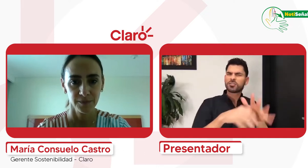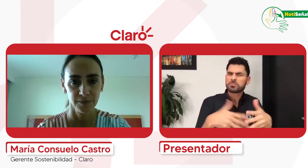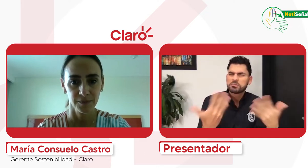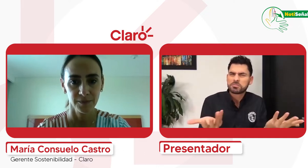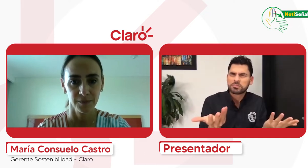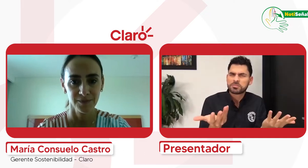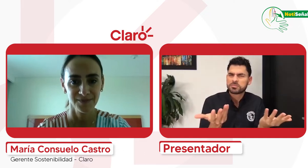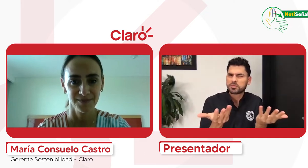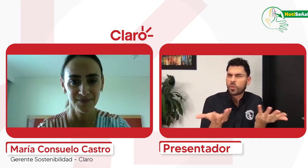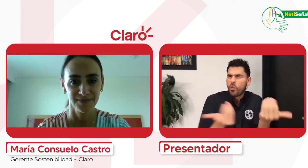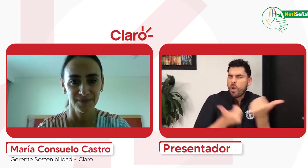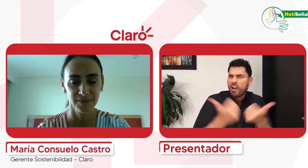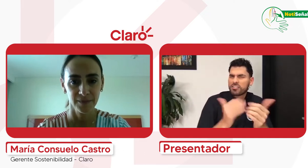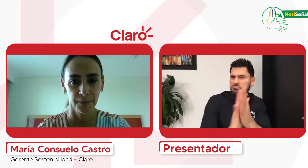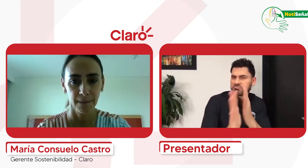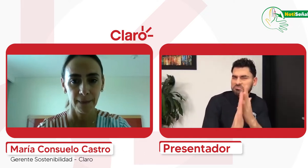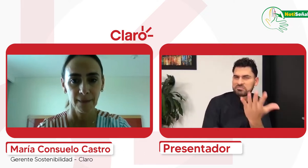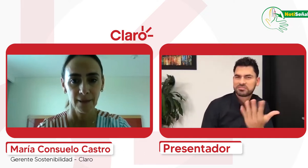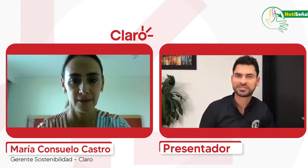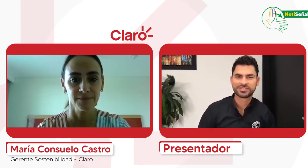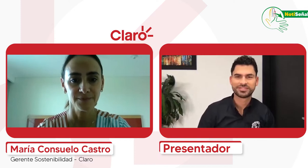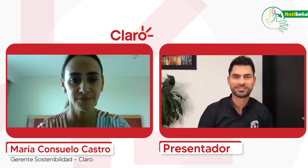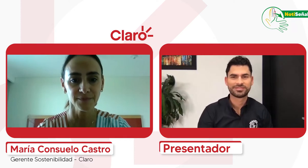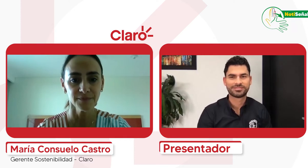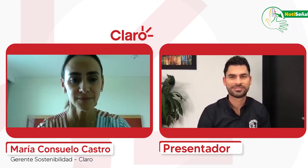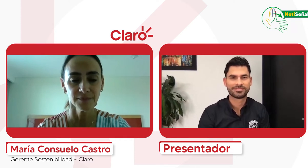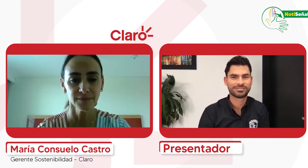motivó a tener esta alianza con la federación, que nos cuenten el por qué.